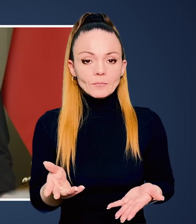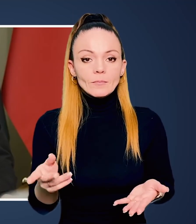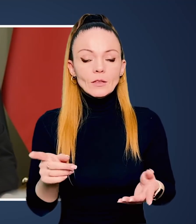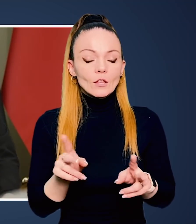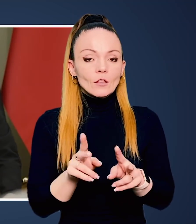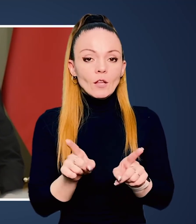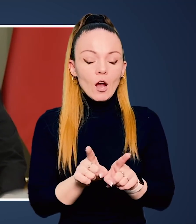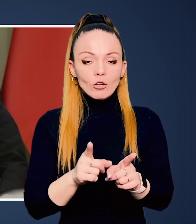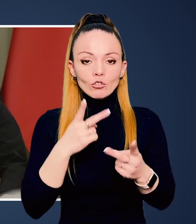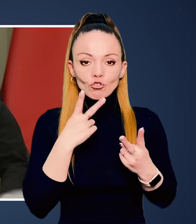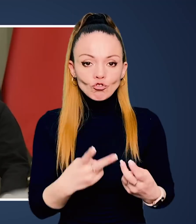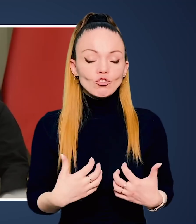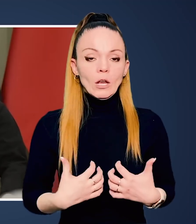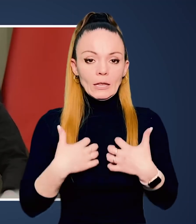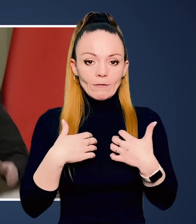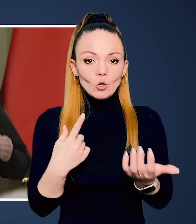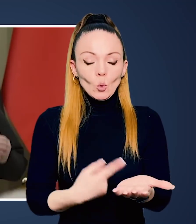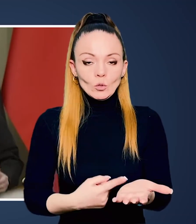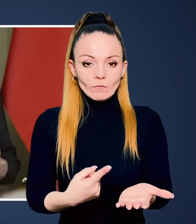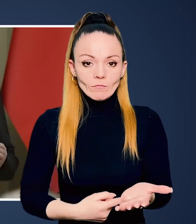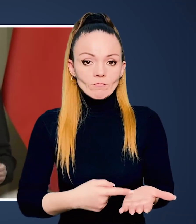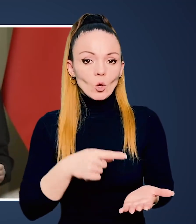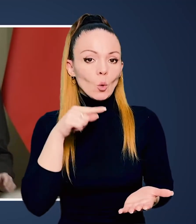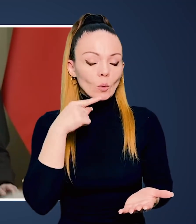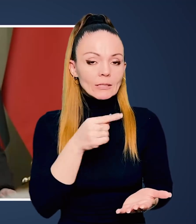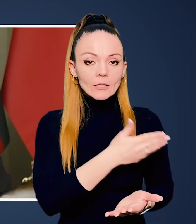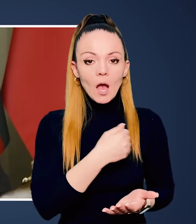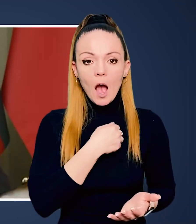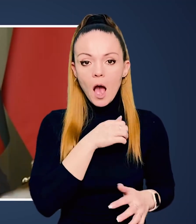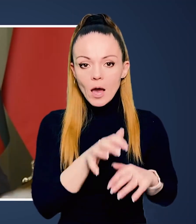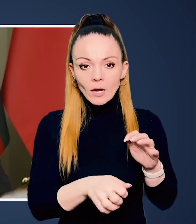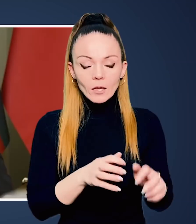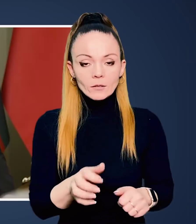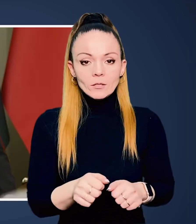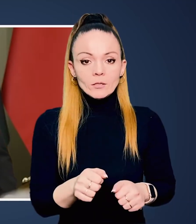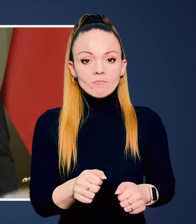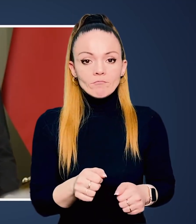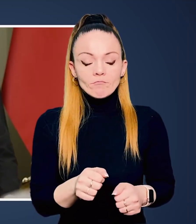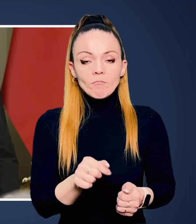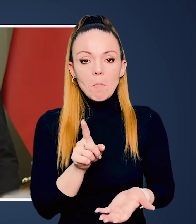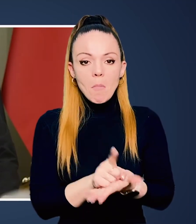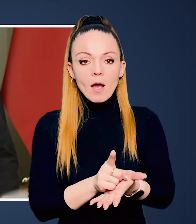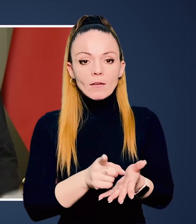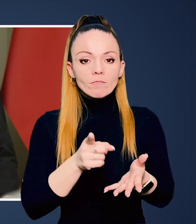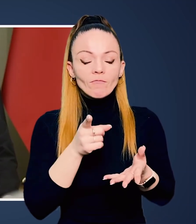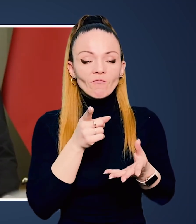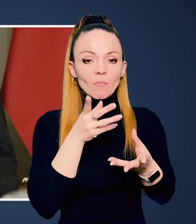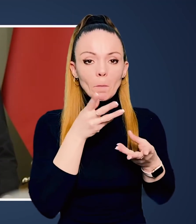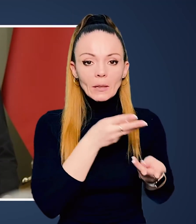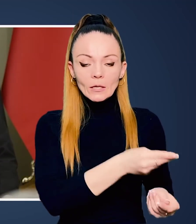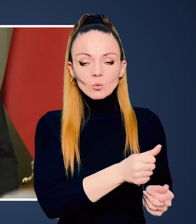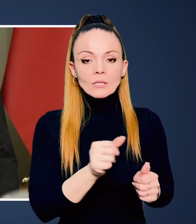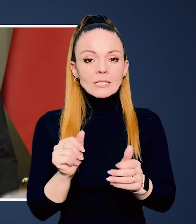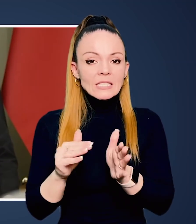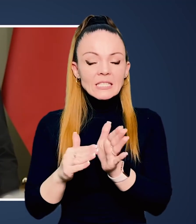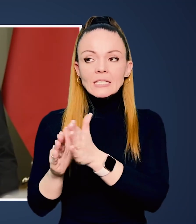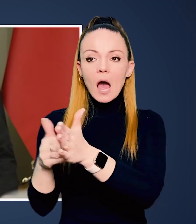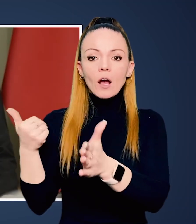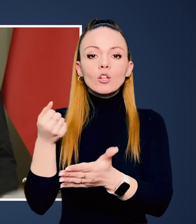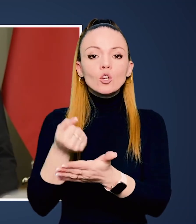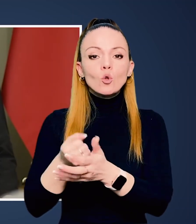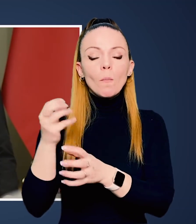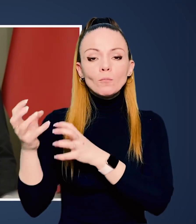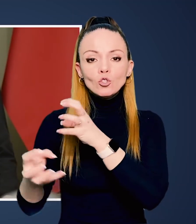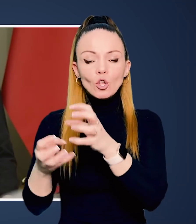які так жахливо досвідчили російської агресії, має плинути заклик